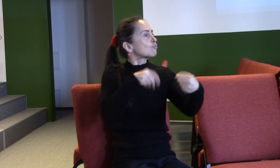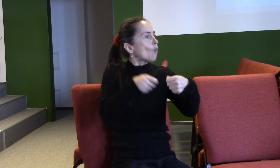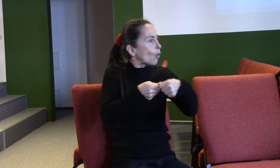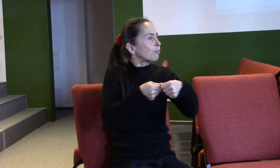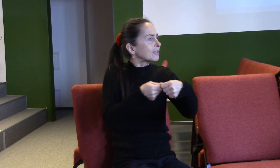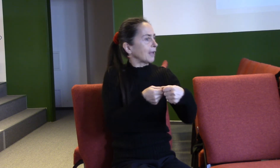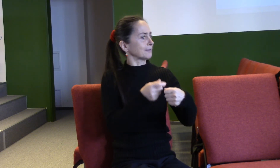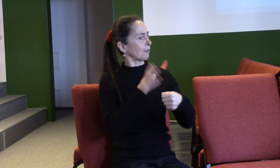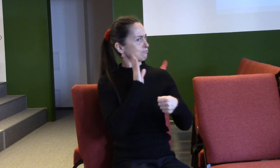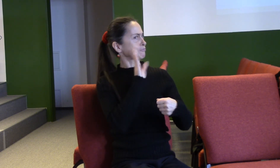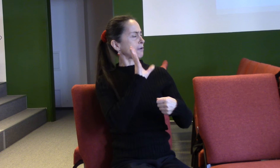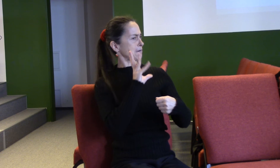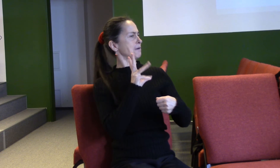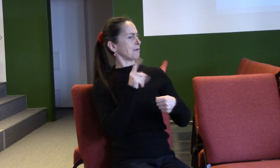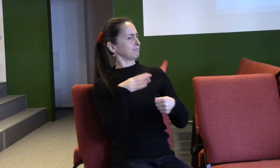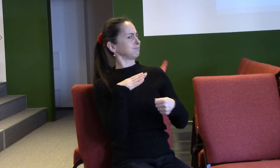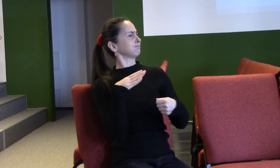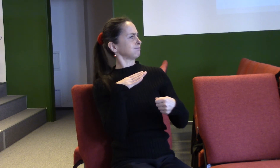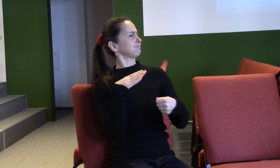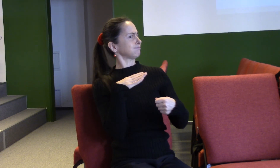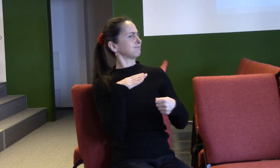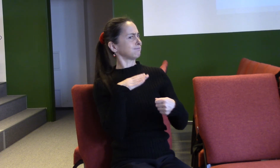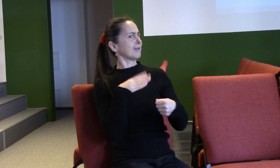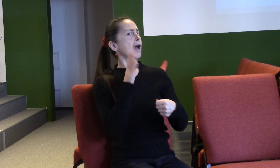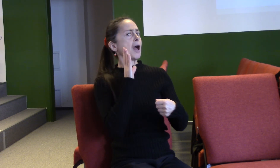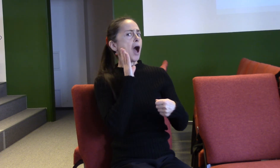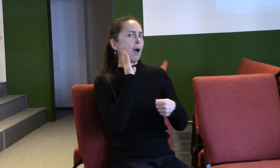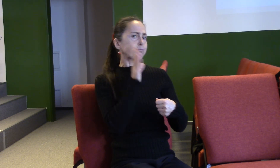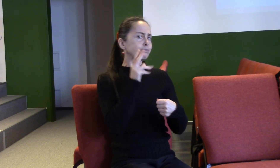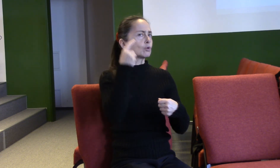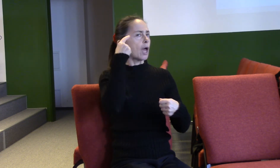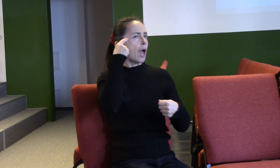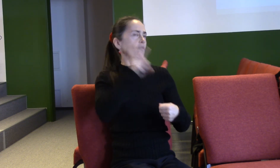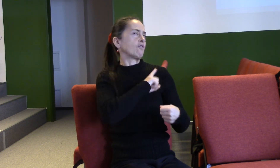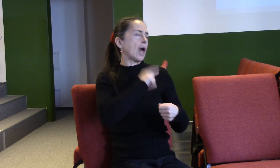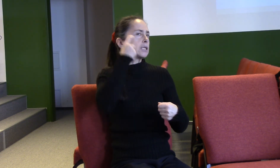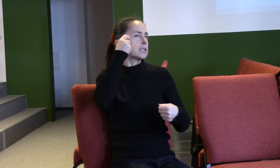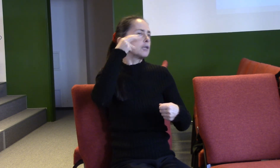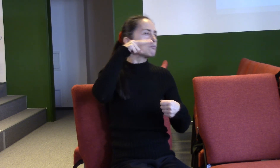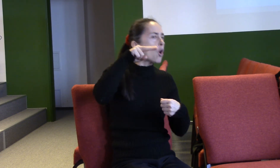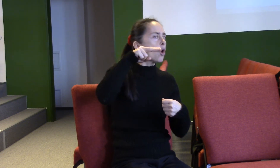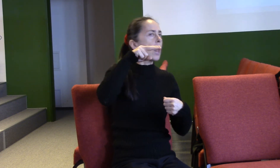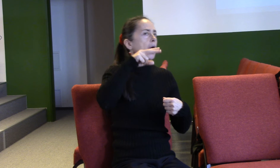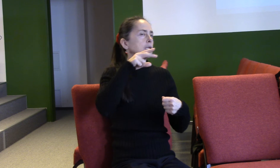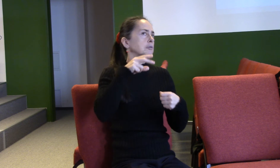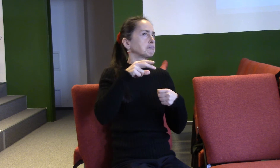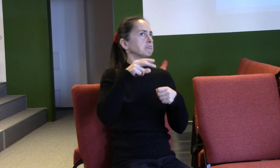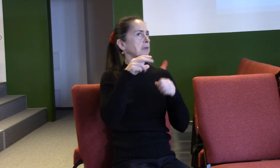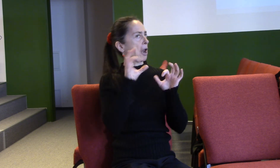poctění a určitě se to odrazí i na našem pohledu na sebe a na budoucnost. A co teprve Bůh?